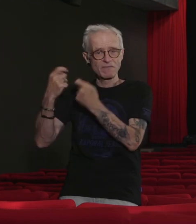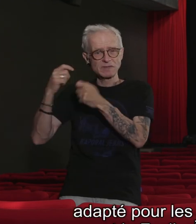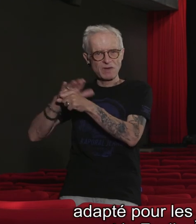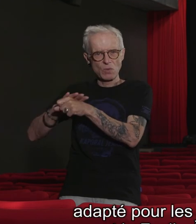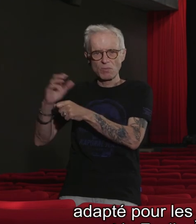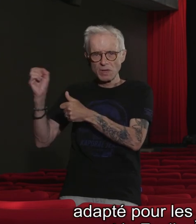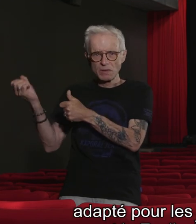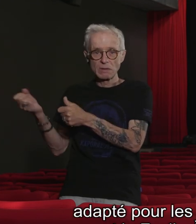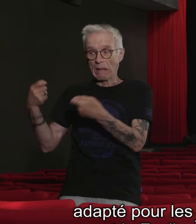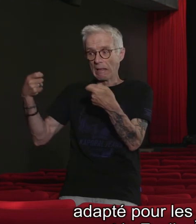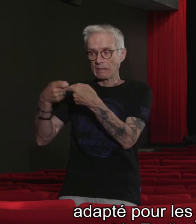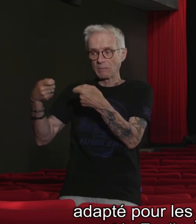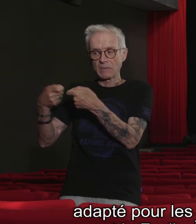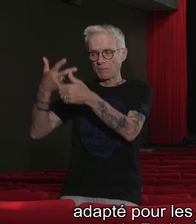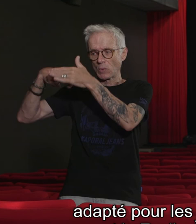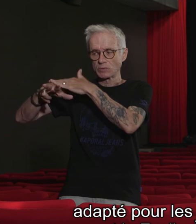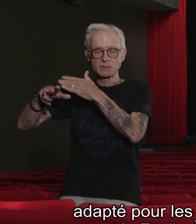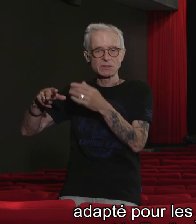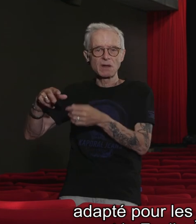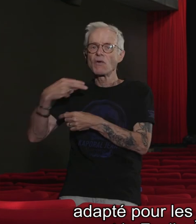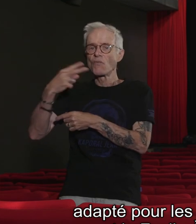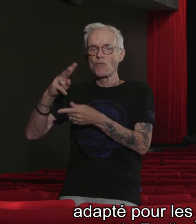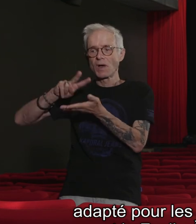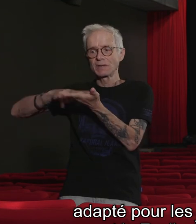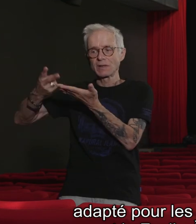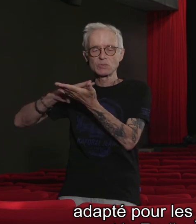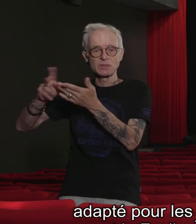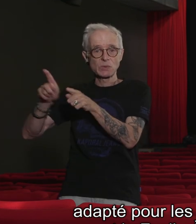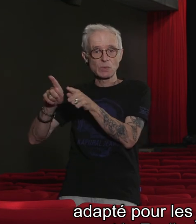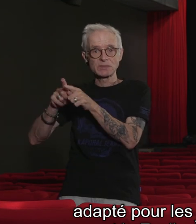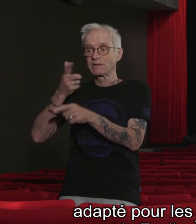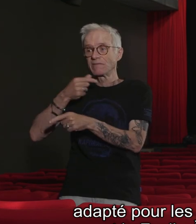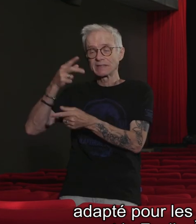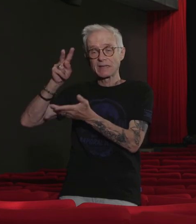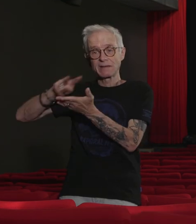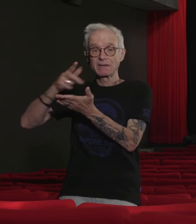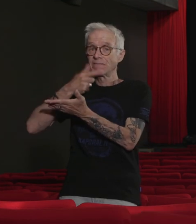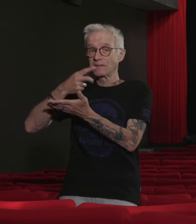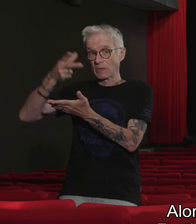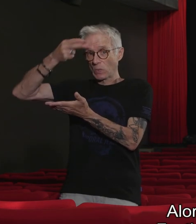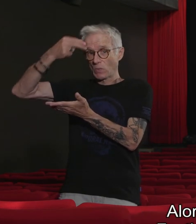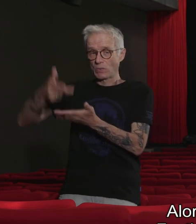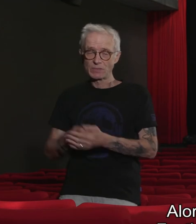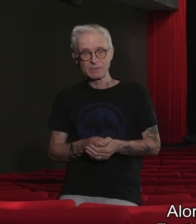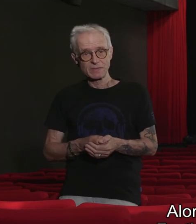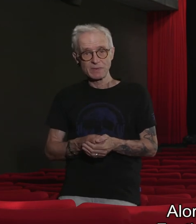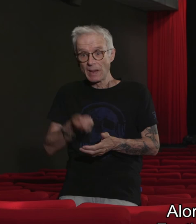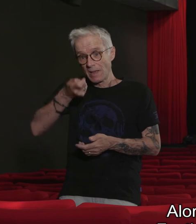adapté pour les logiciels de synthèse audio et le « Facile à lire et à comprendre ». Alors, à très bientôt